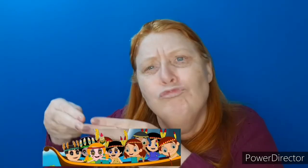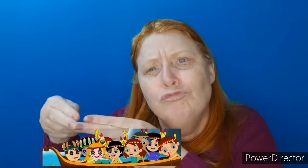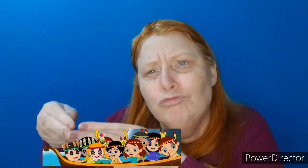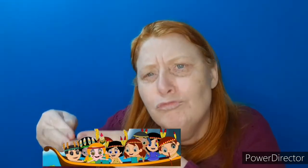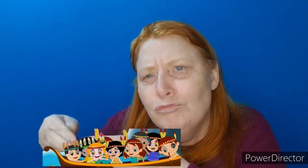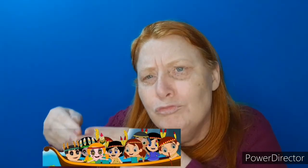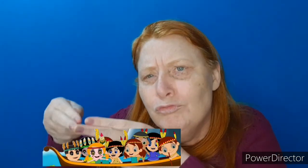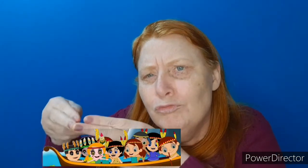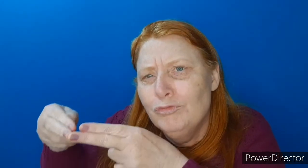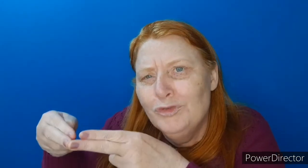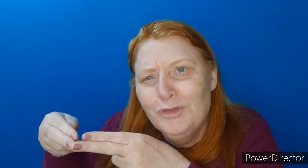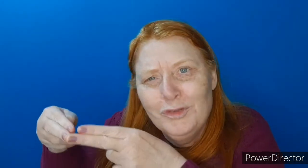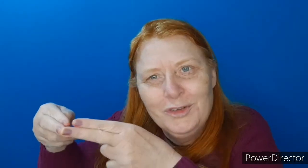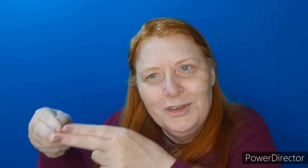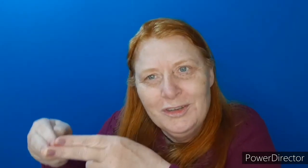pote.